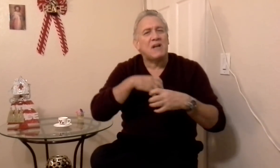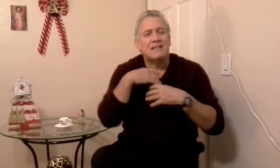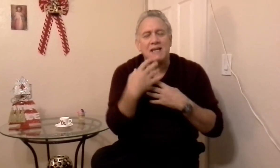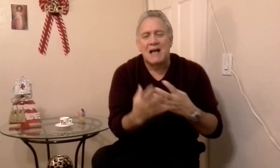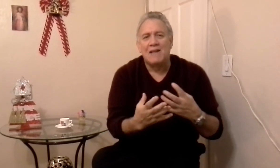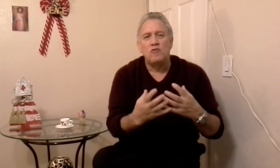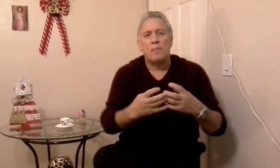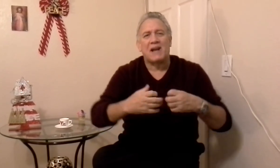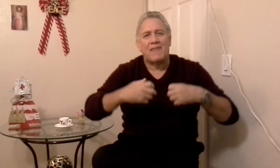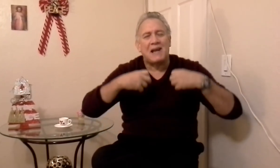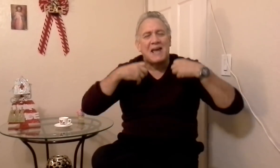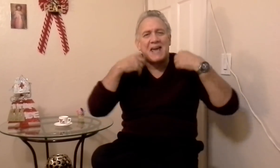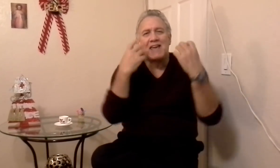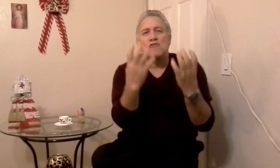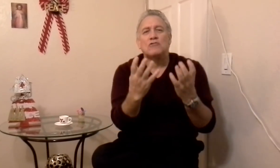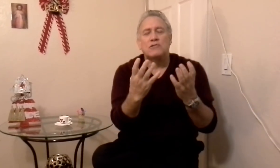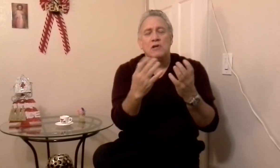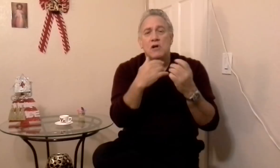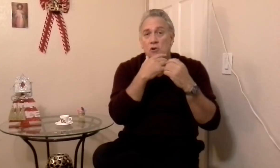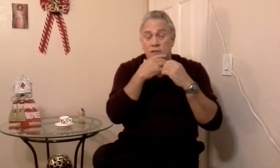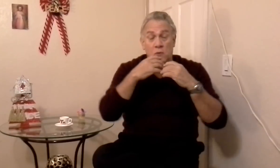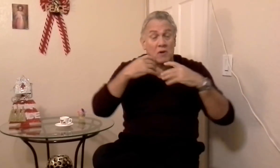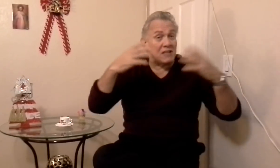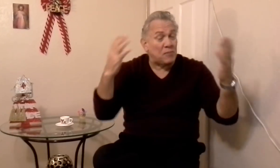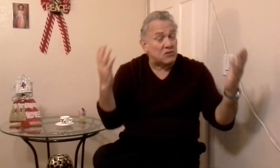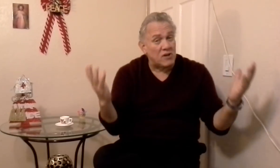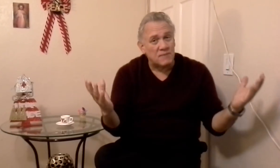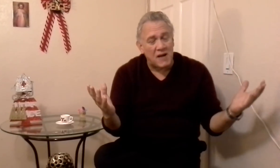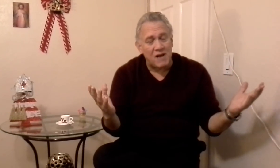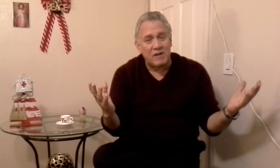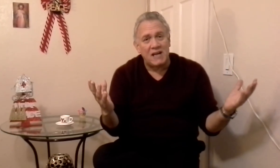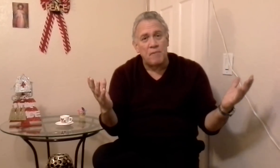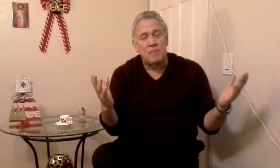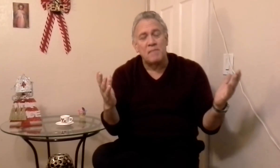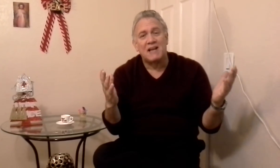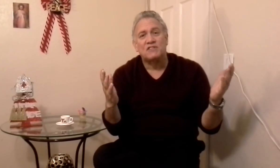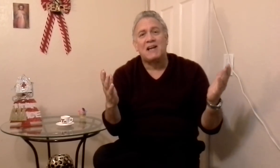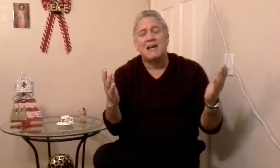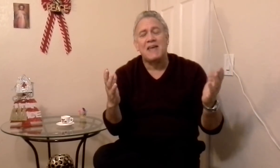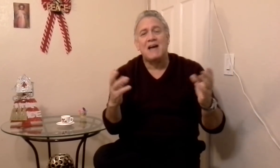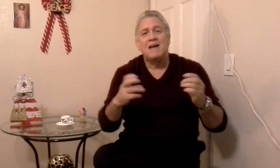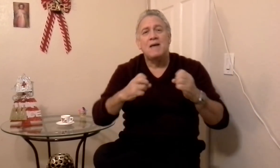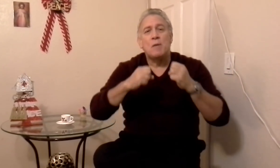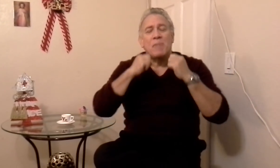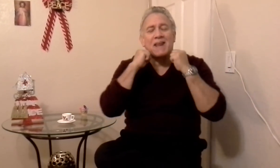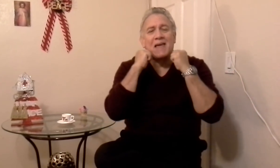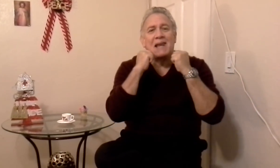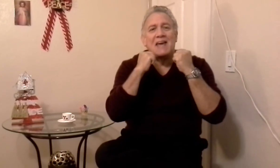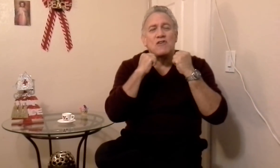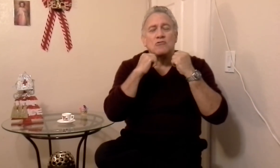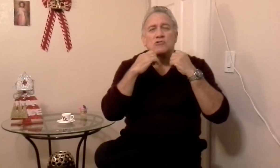practicando para darle a ellos, no sé cuántas personas van a venir a mi primera charla ya, para darle a ellos